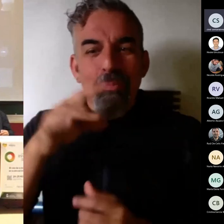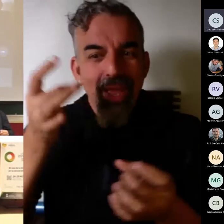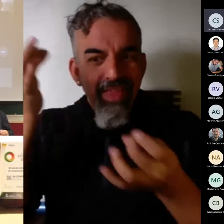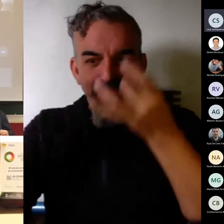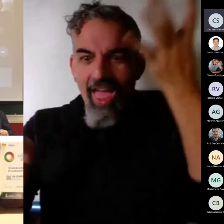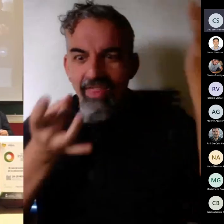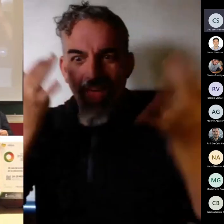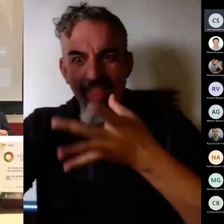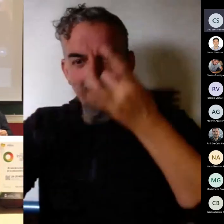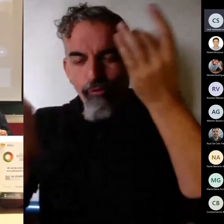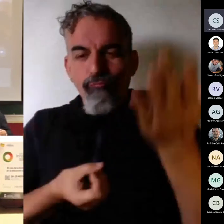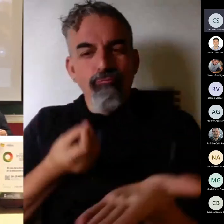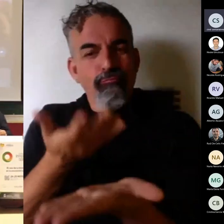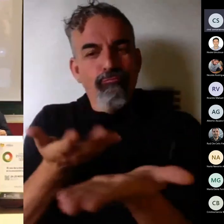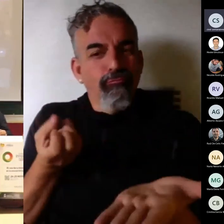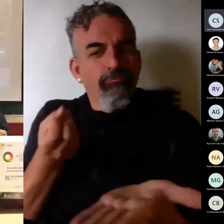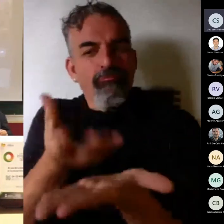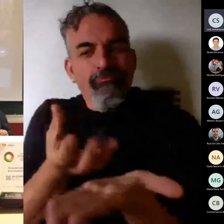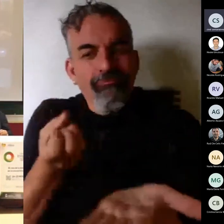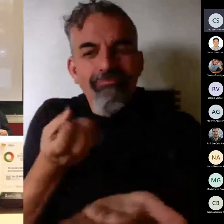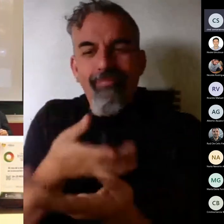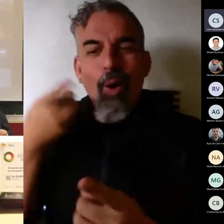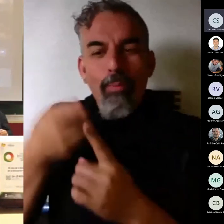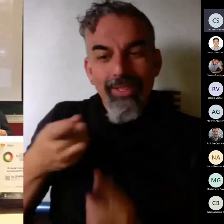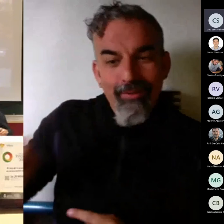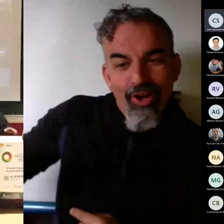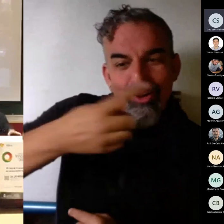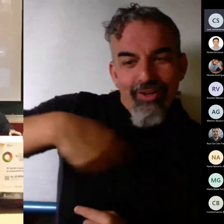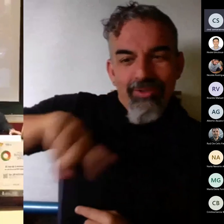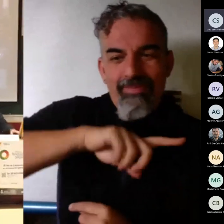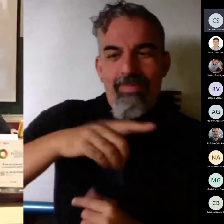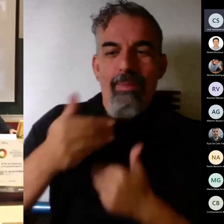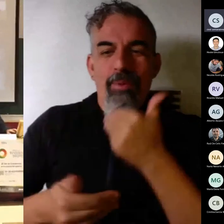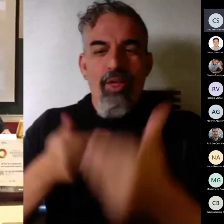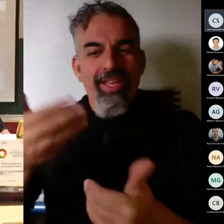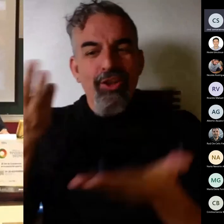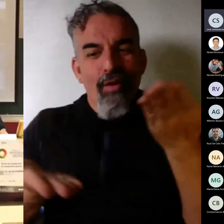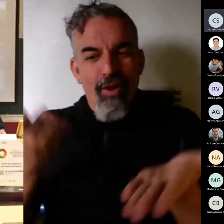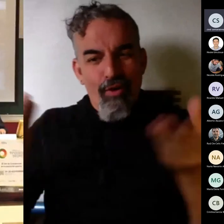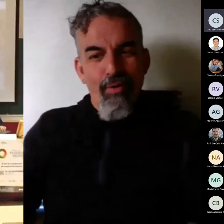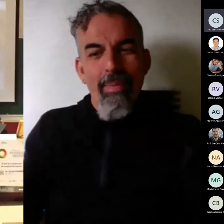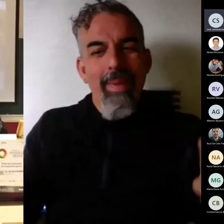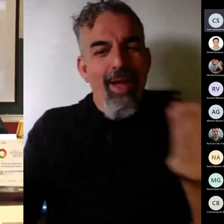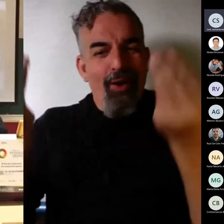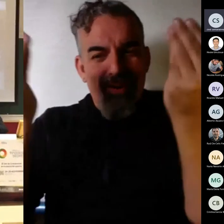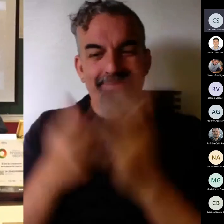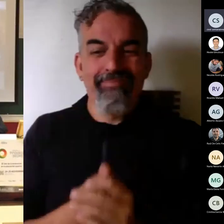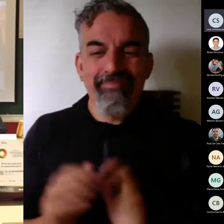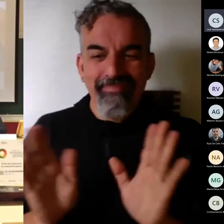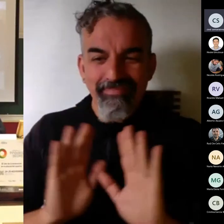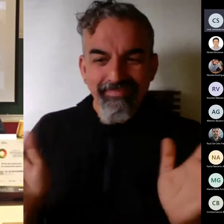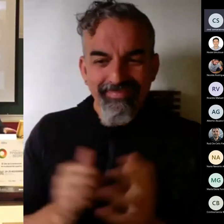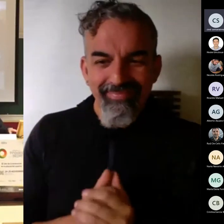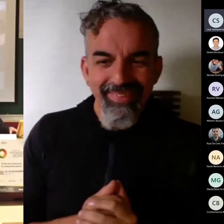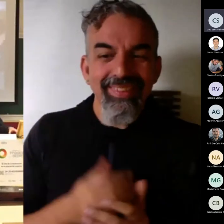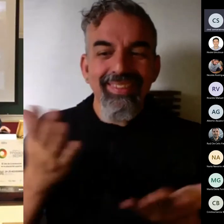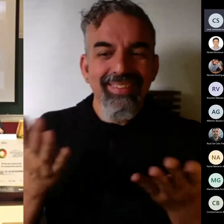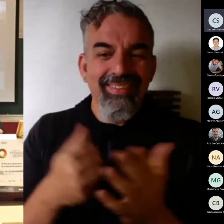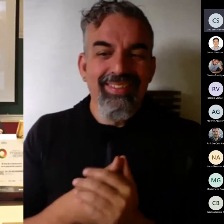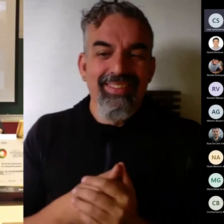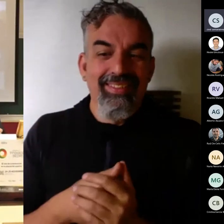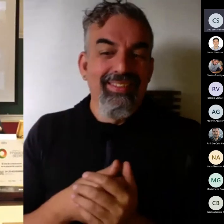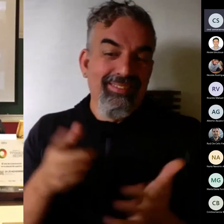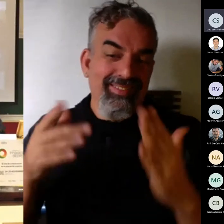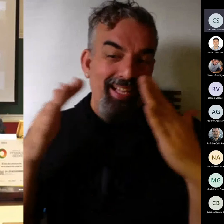que habéis aportado para que podamos mejorar un poquito mi proceso de evaluación y bueno que esta es vuestra casa para